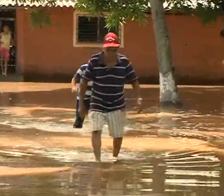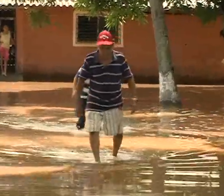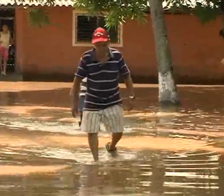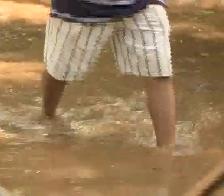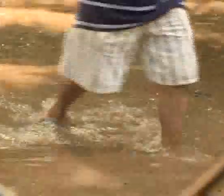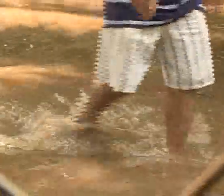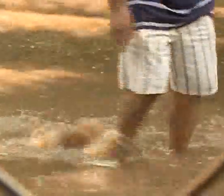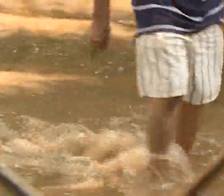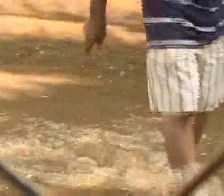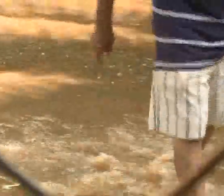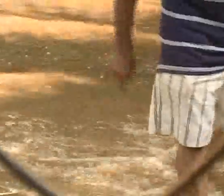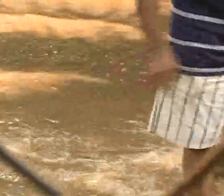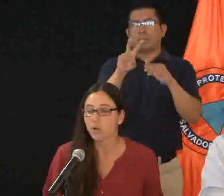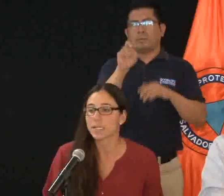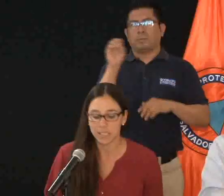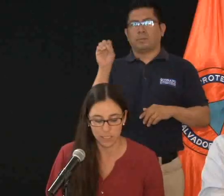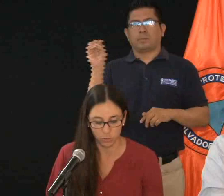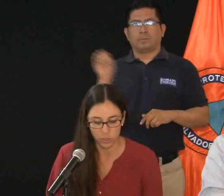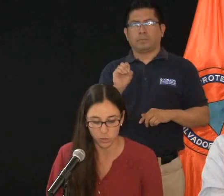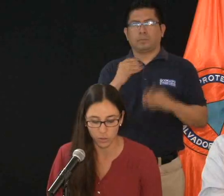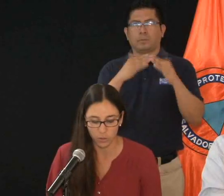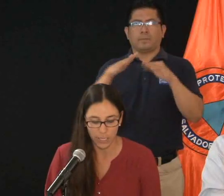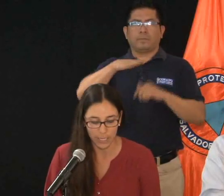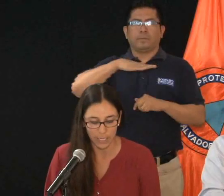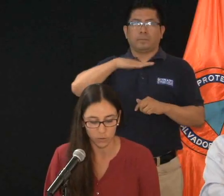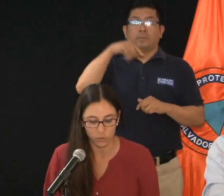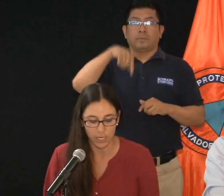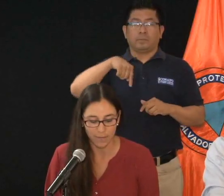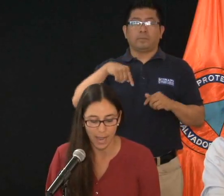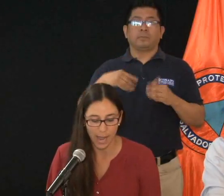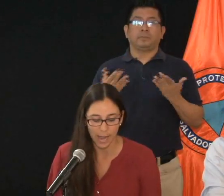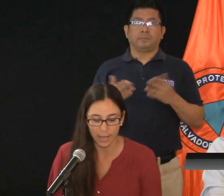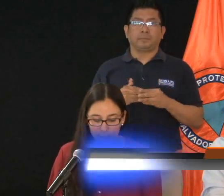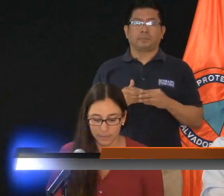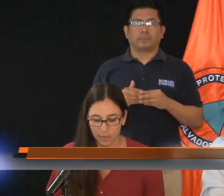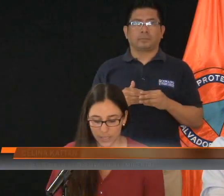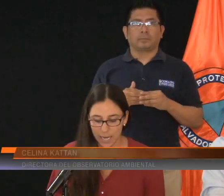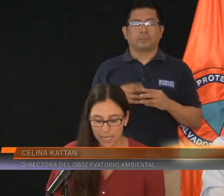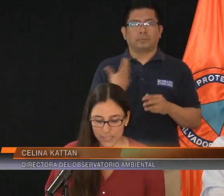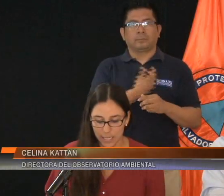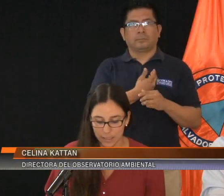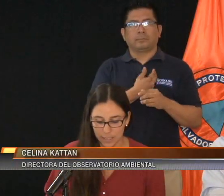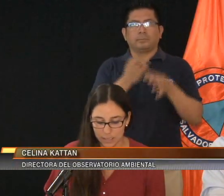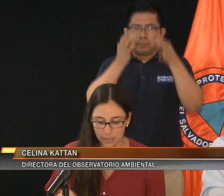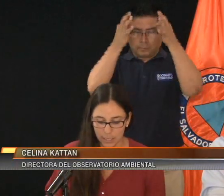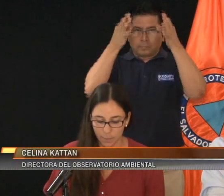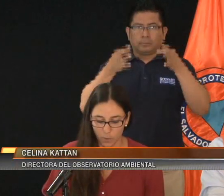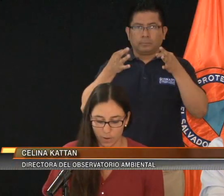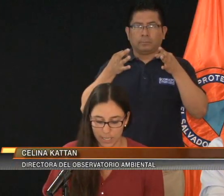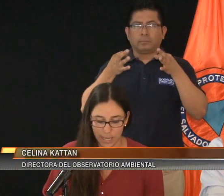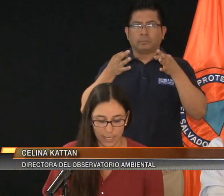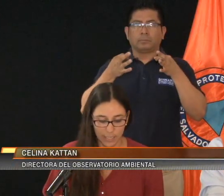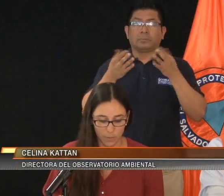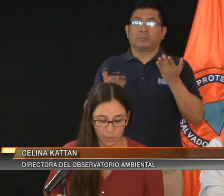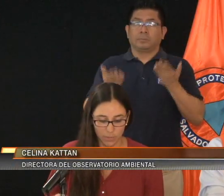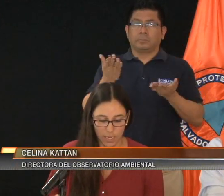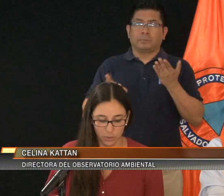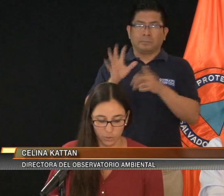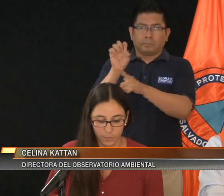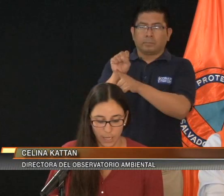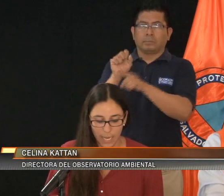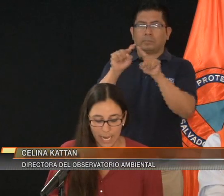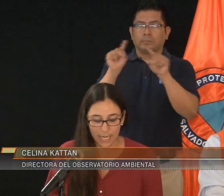sobre todo en la zona oriental. Con esta situación nos lleva a determinar las siguientes probabilidades de